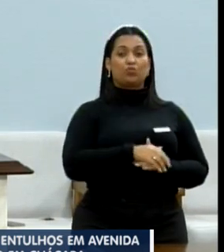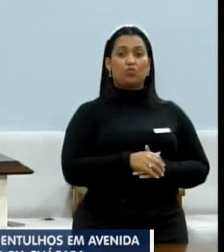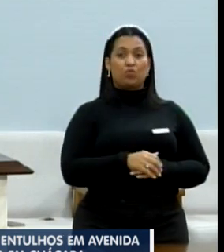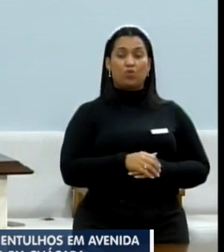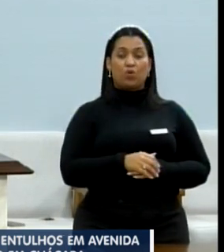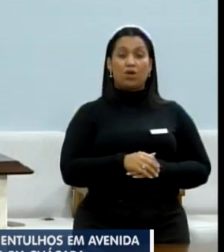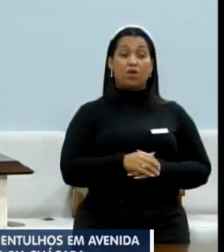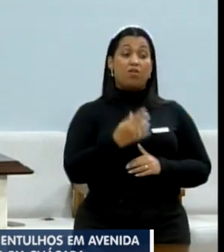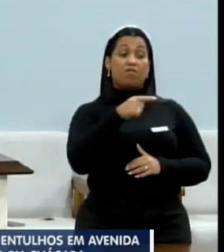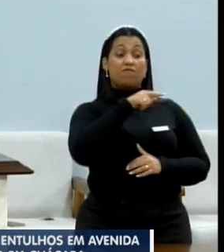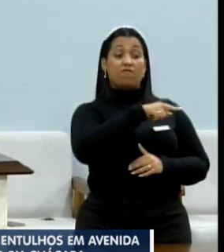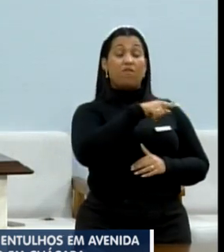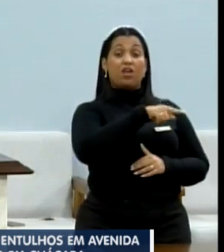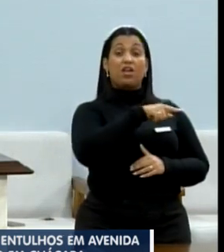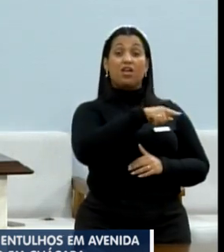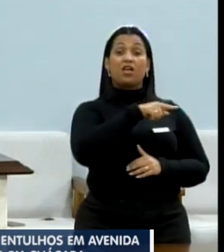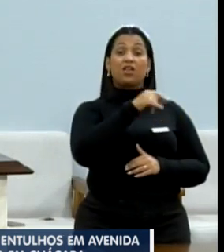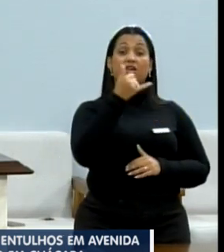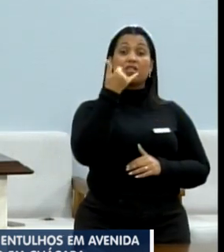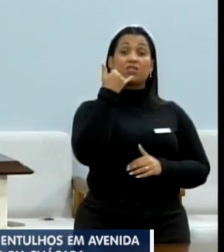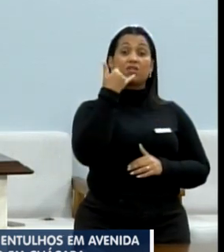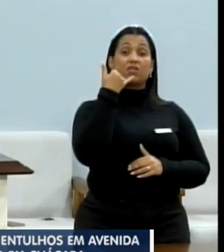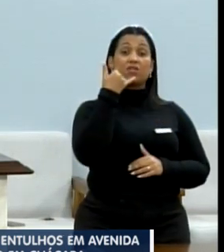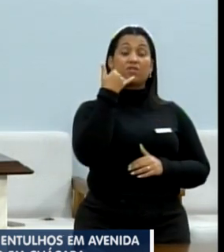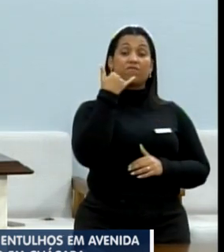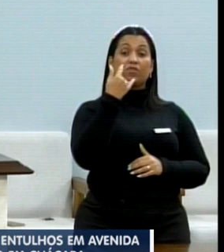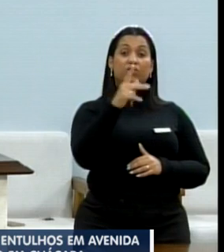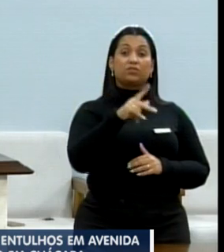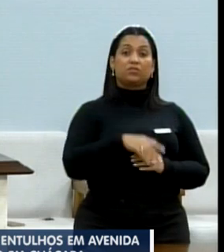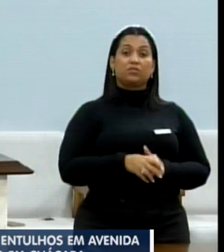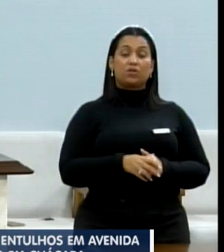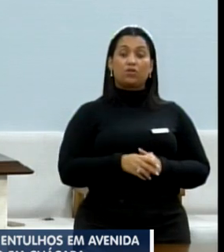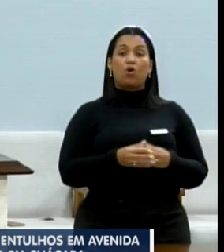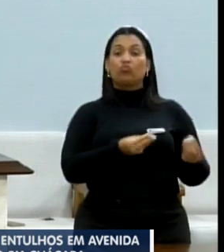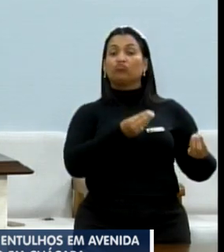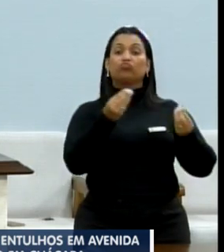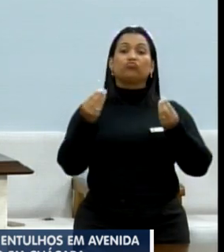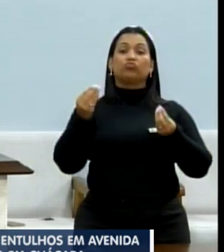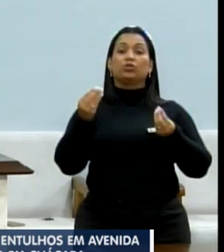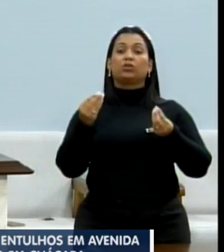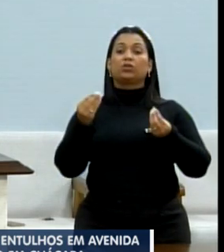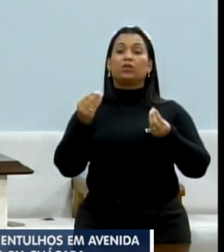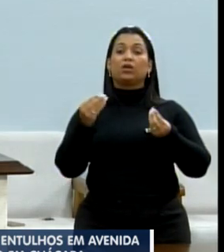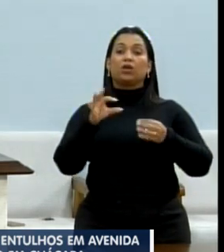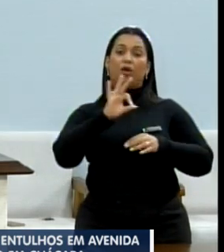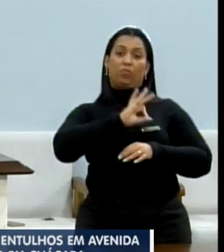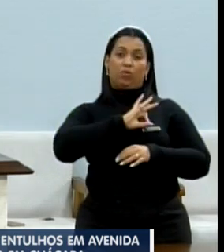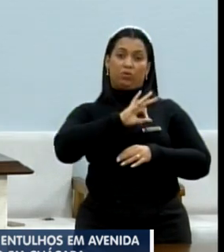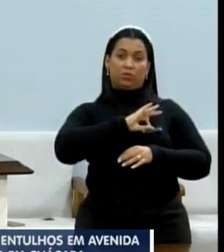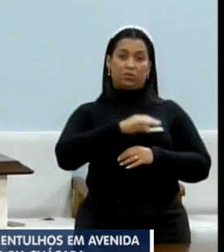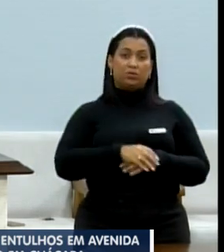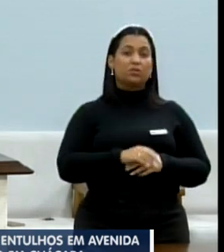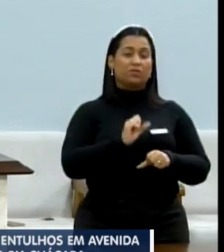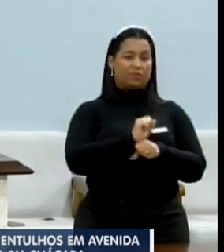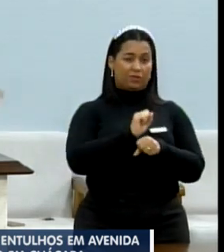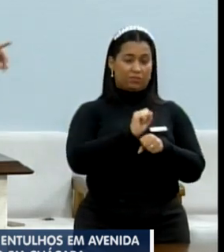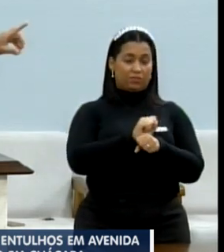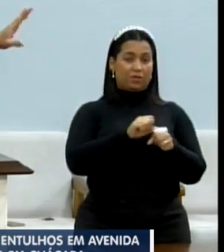e foi ele que me deu o telefone, está na polícia já. E eu vou esperar as investigações.